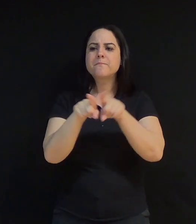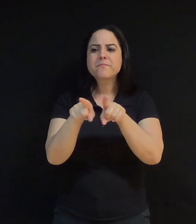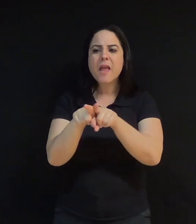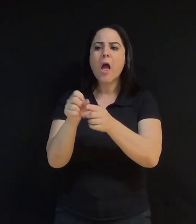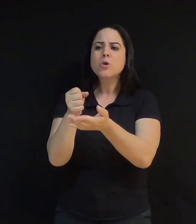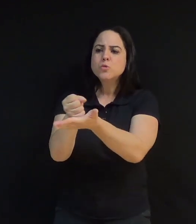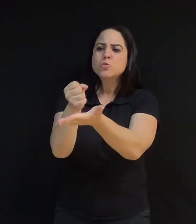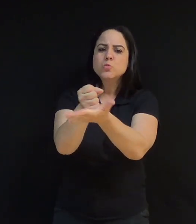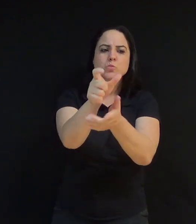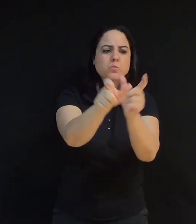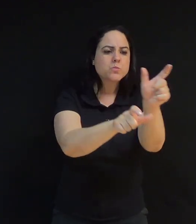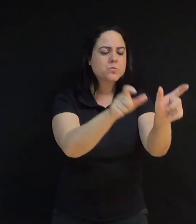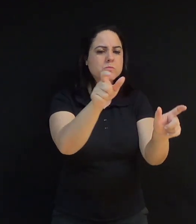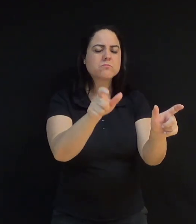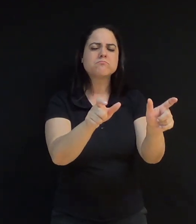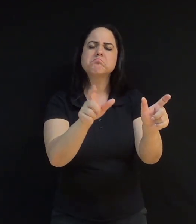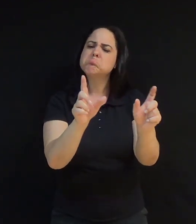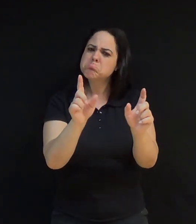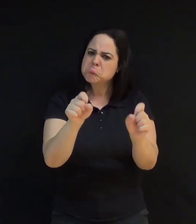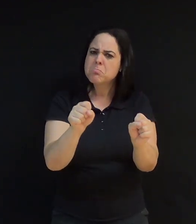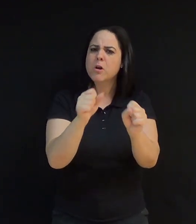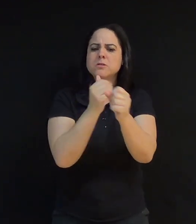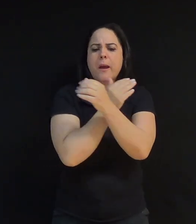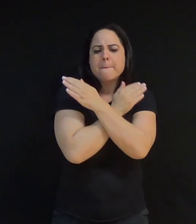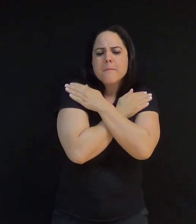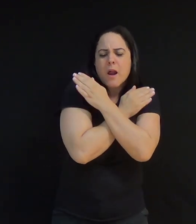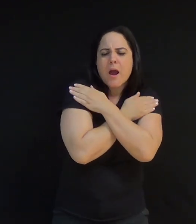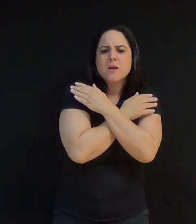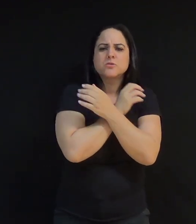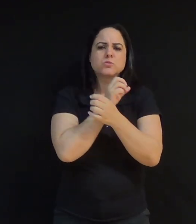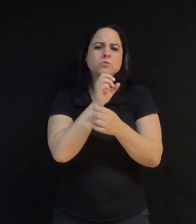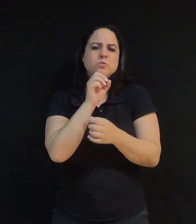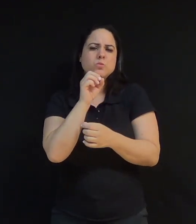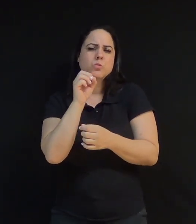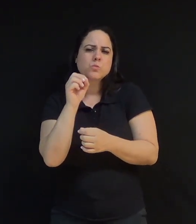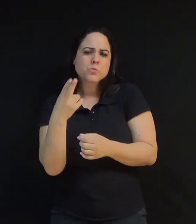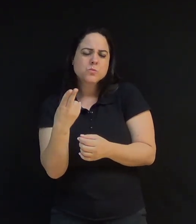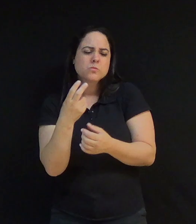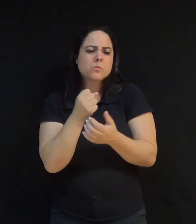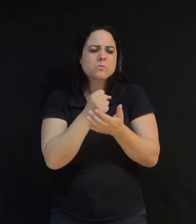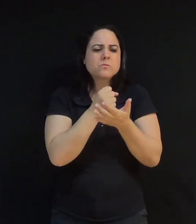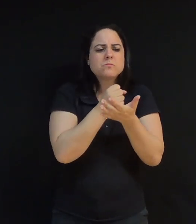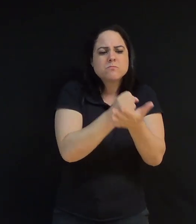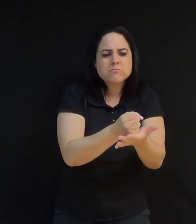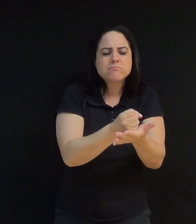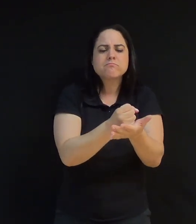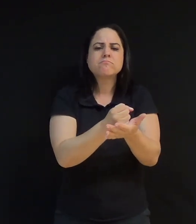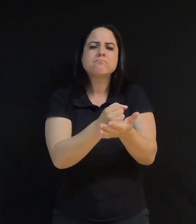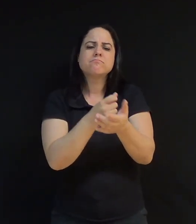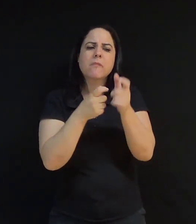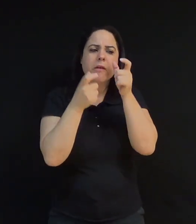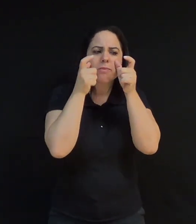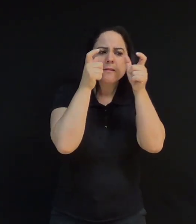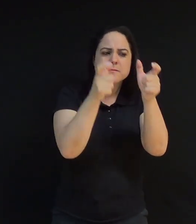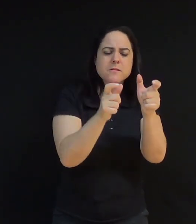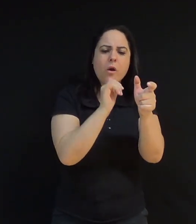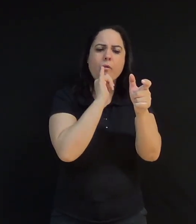próximo Seja com um abraço, um amigo para ouvir e falar de Jesus O seu amor e como Ele